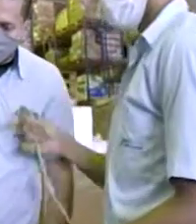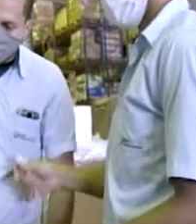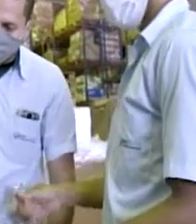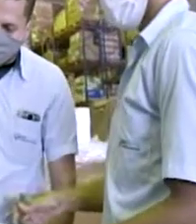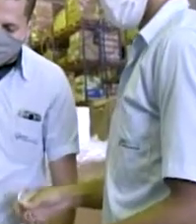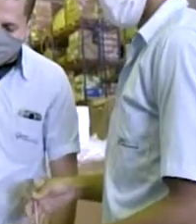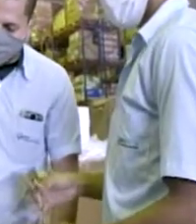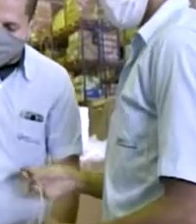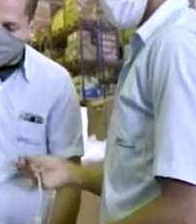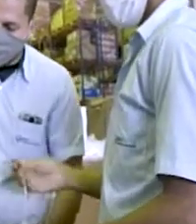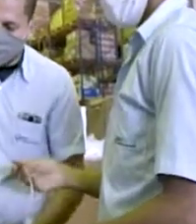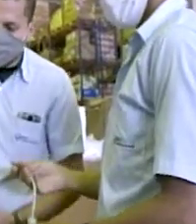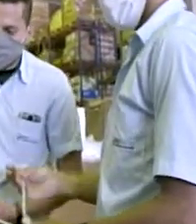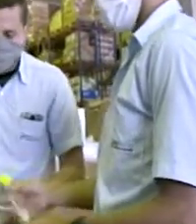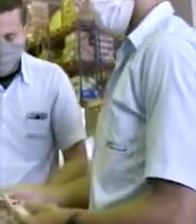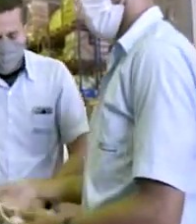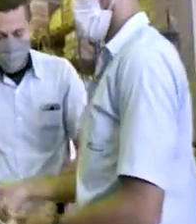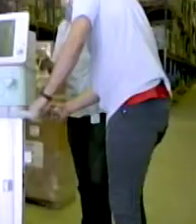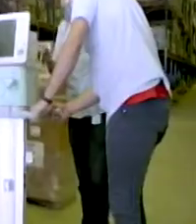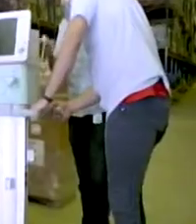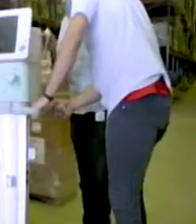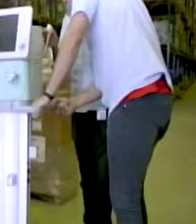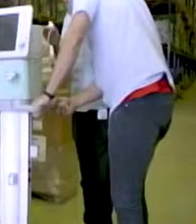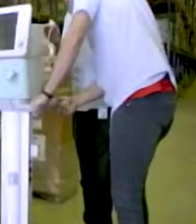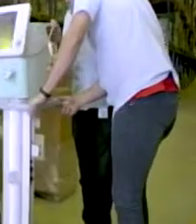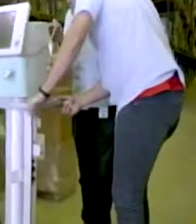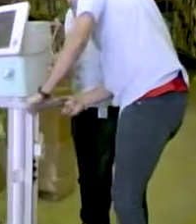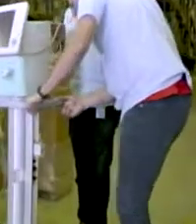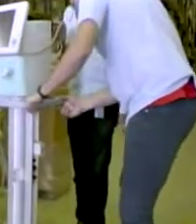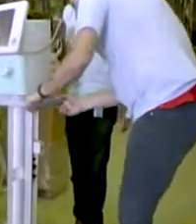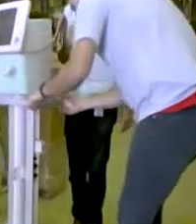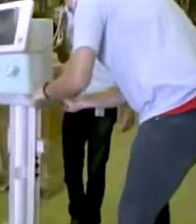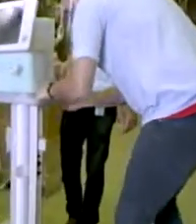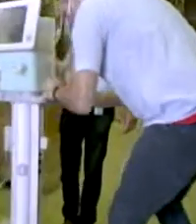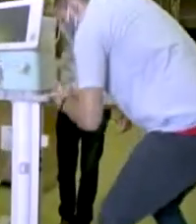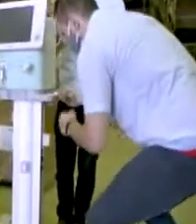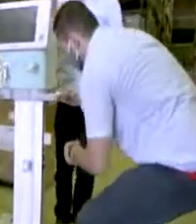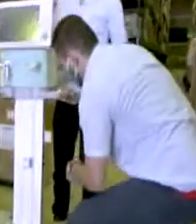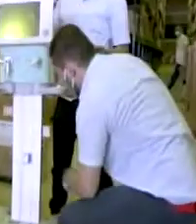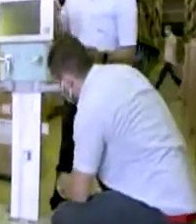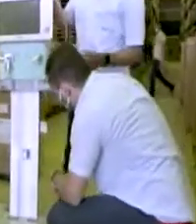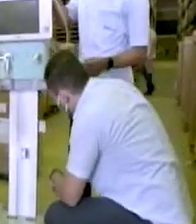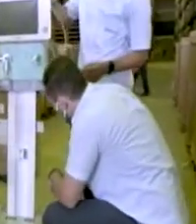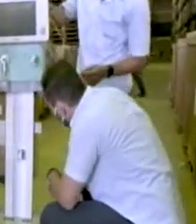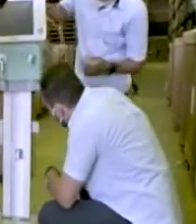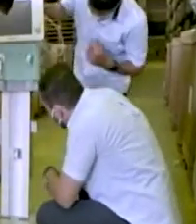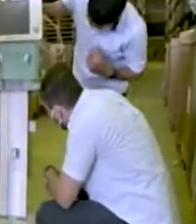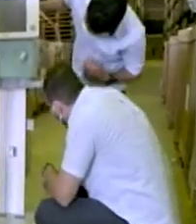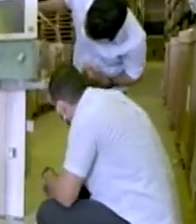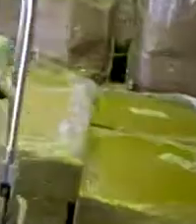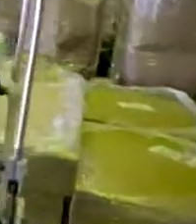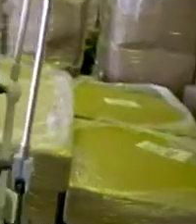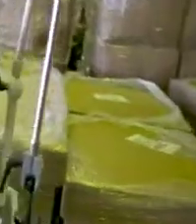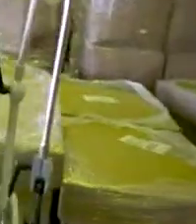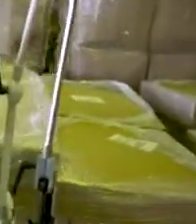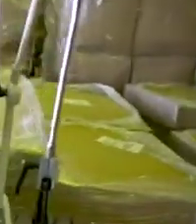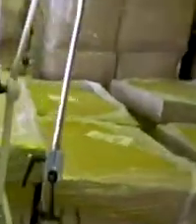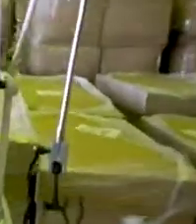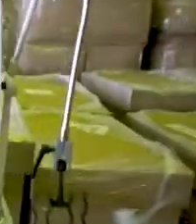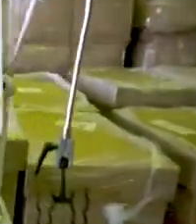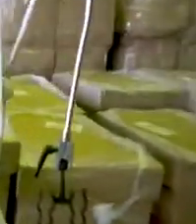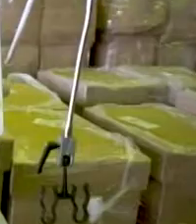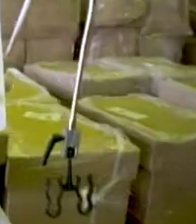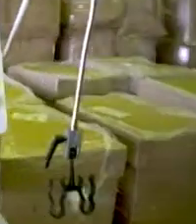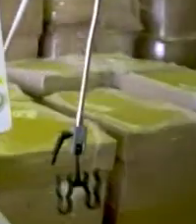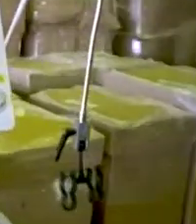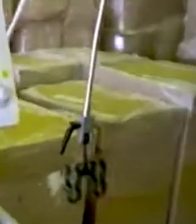300 leitos de UTI nos nossos hospitais de campanha e ajudar ainda mais a redução da ocupação da UTI